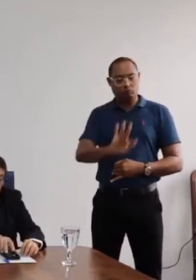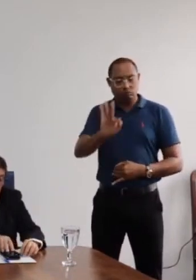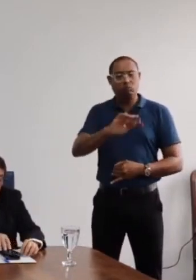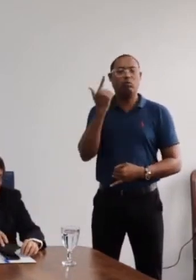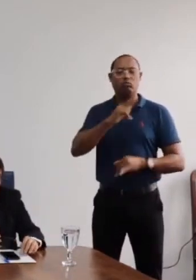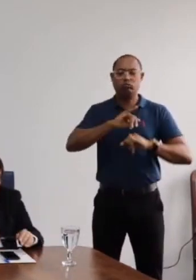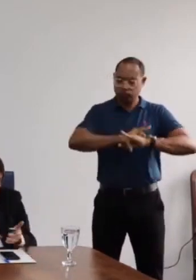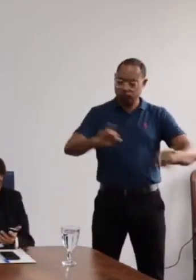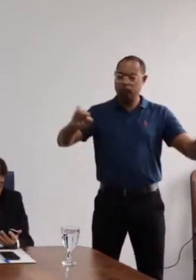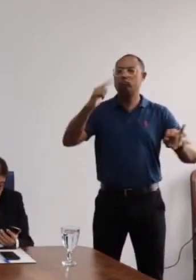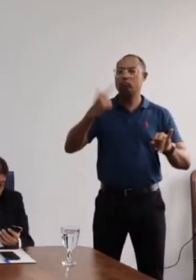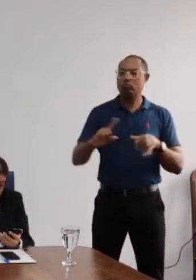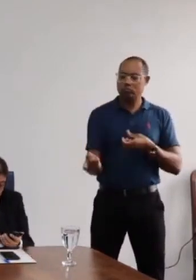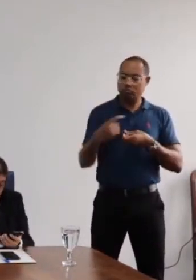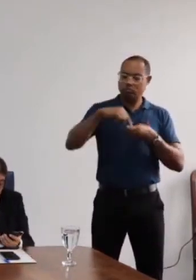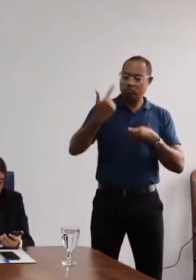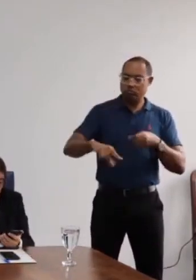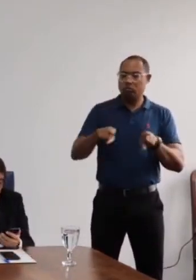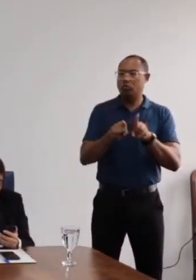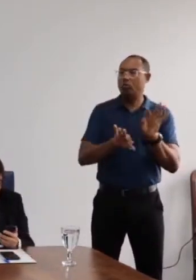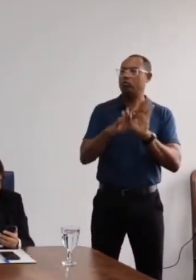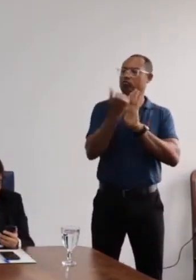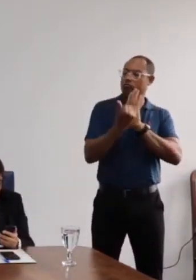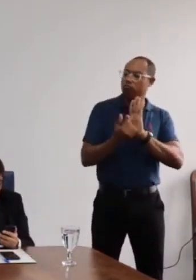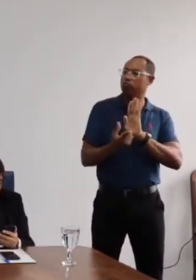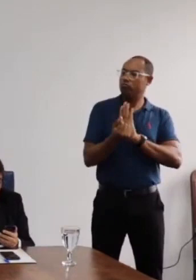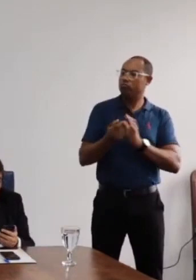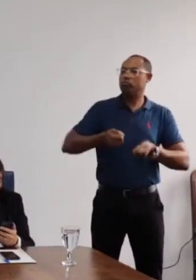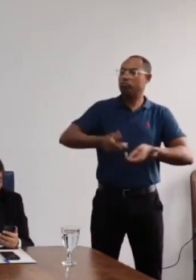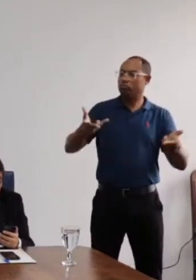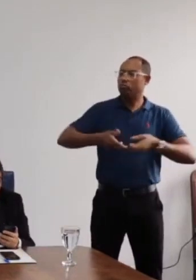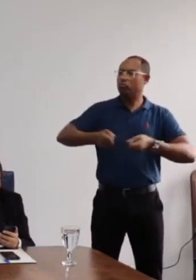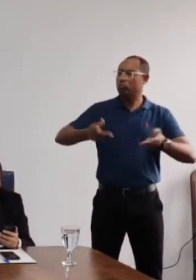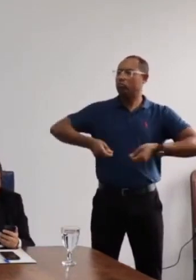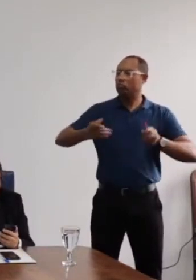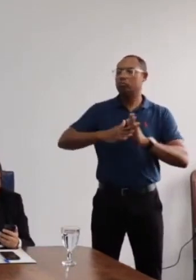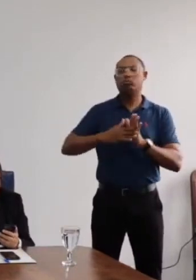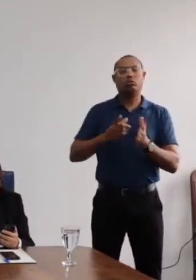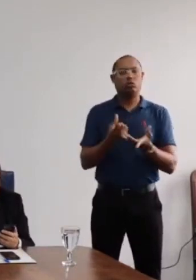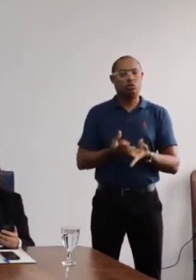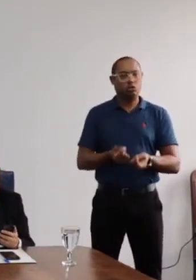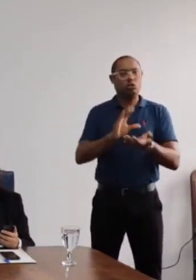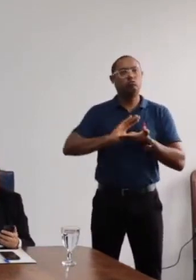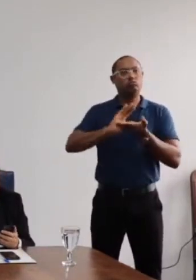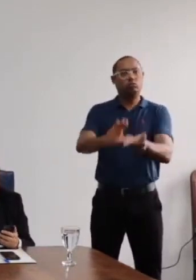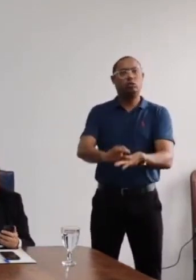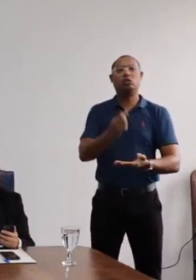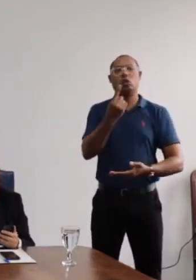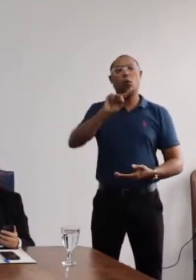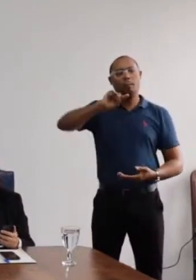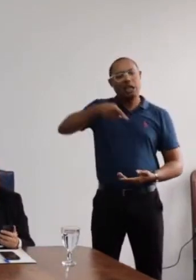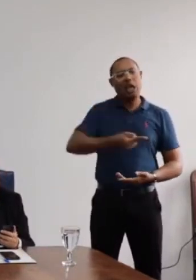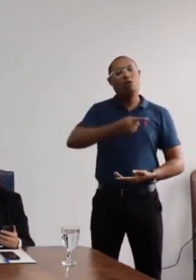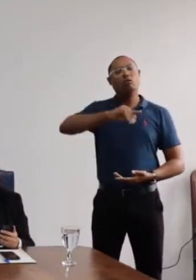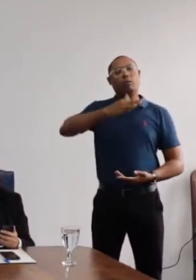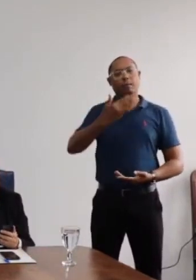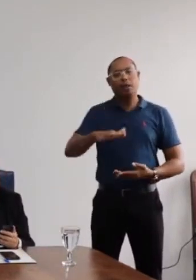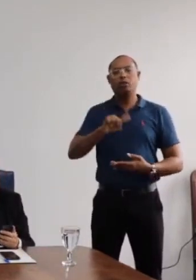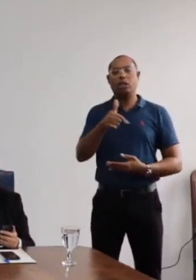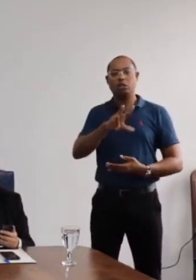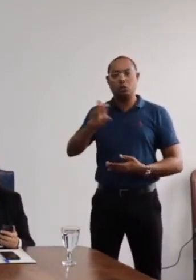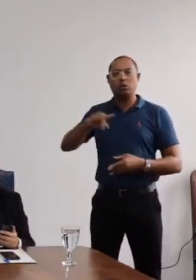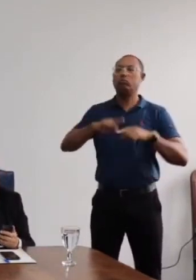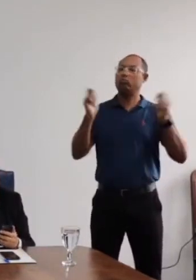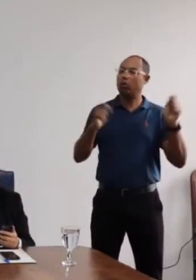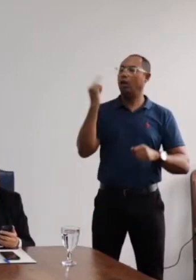anúncio dessa recomposição orçamentária, dessa distribuição desse volume de R$,7 bilhão para que possamos